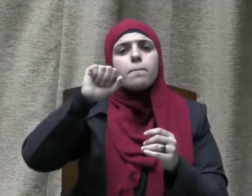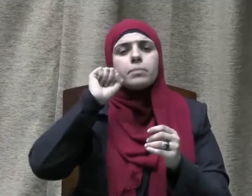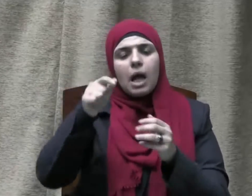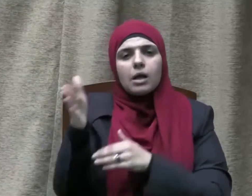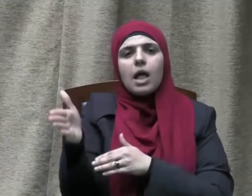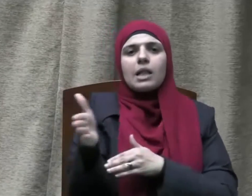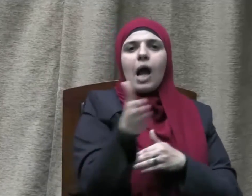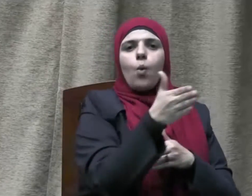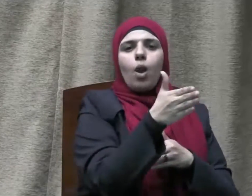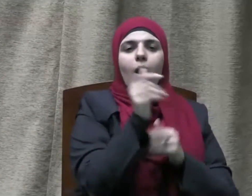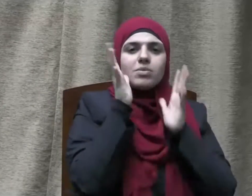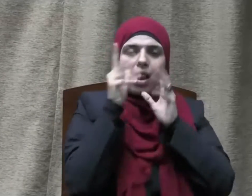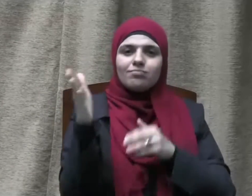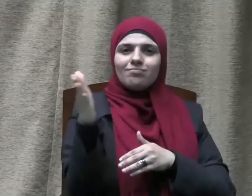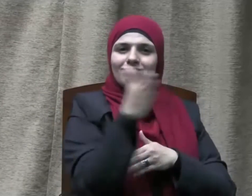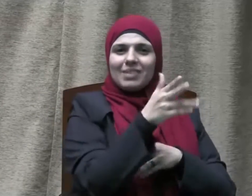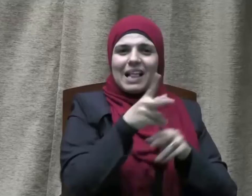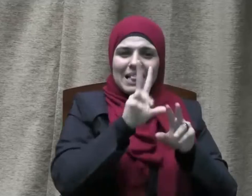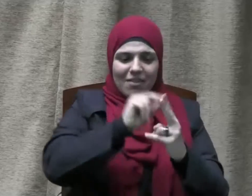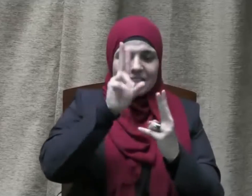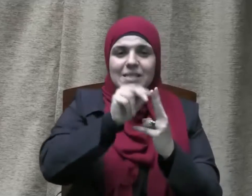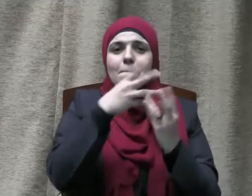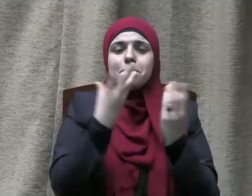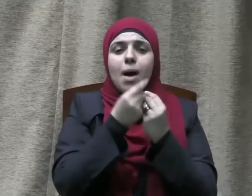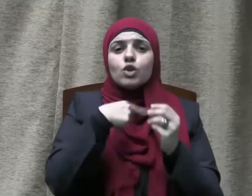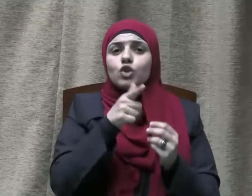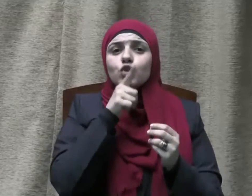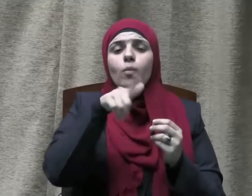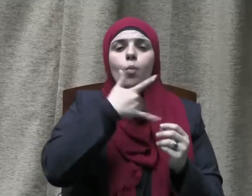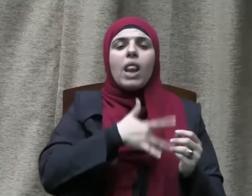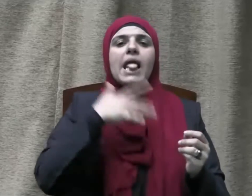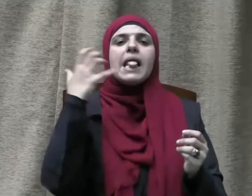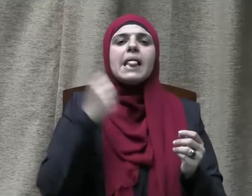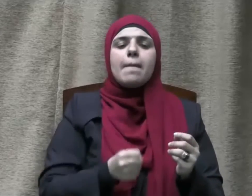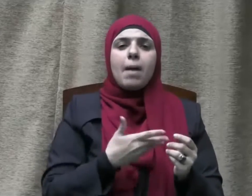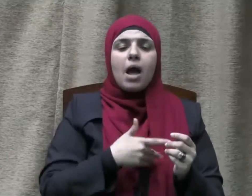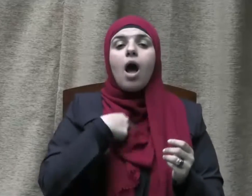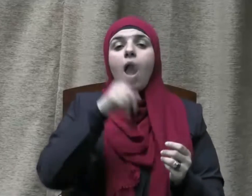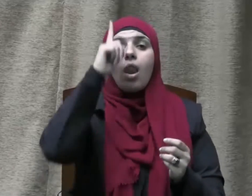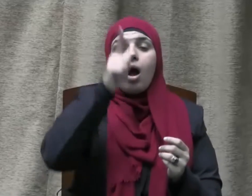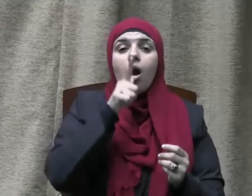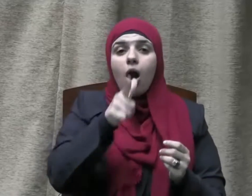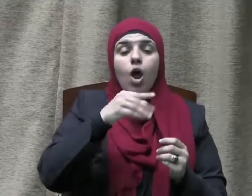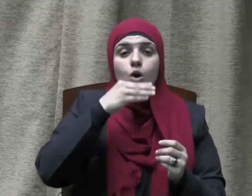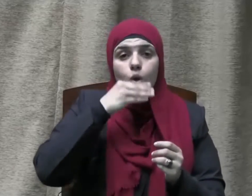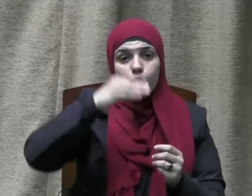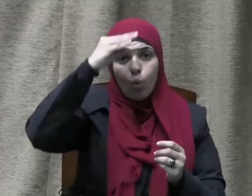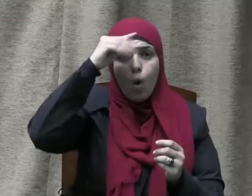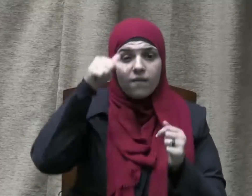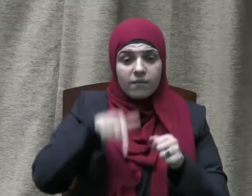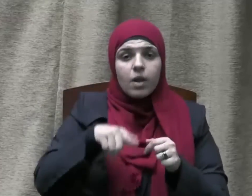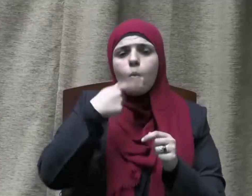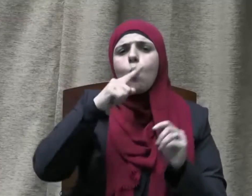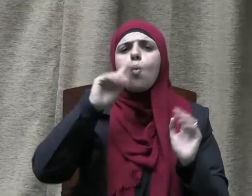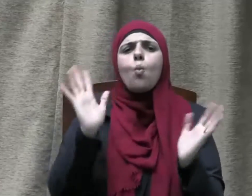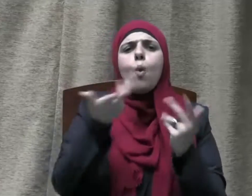القبلة وعبر عنها بلفظ الإيمان فقال تعالى وما كان الله ليضيع